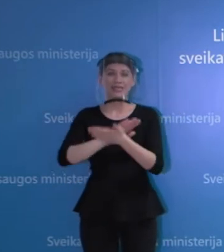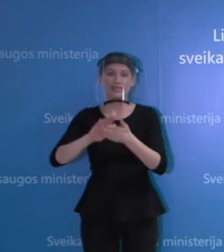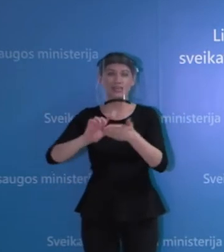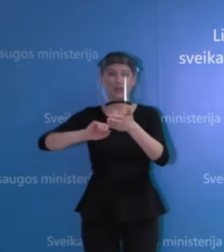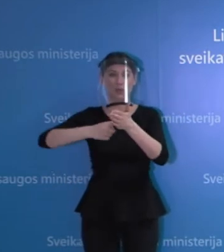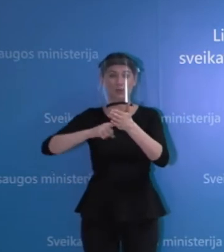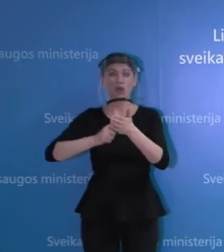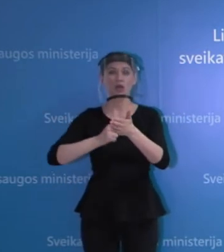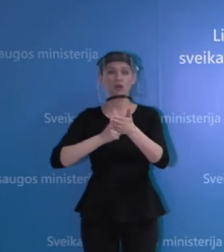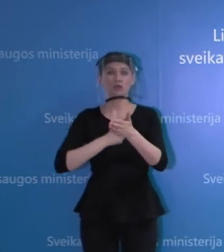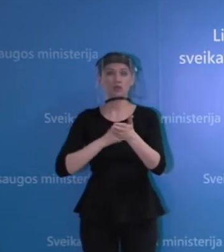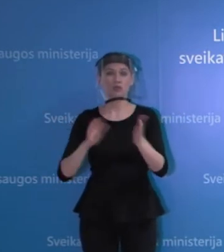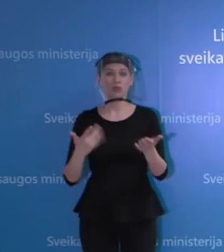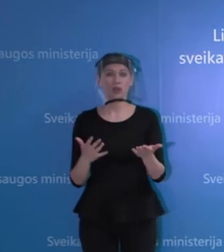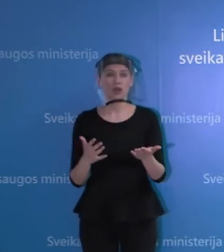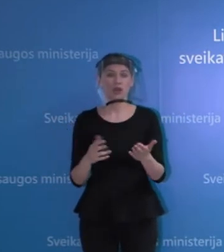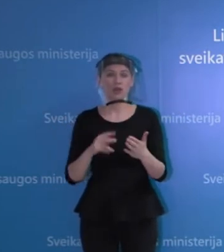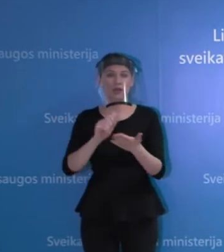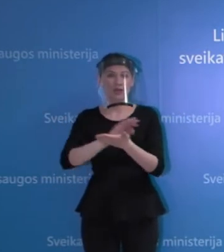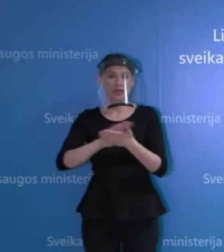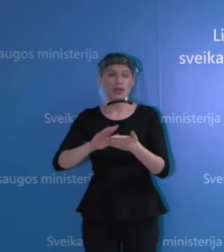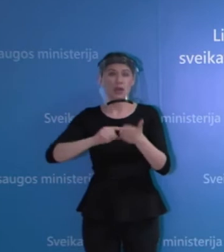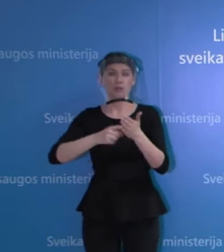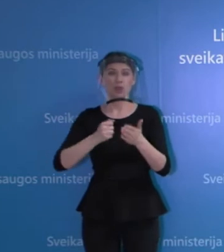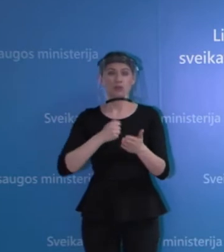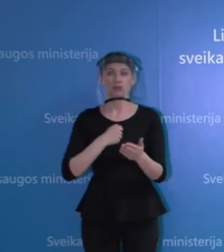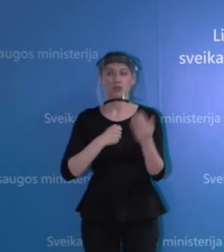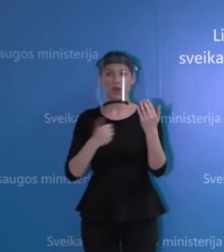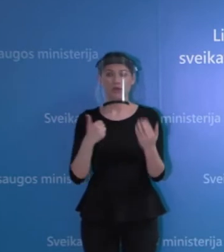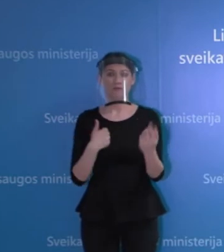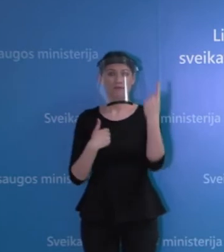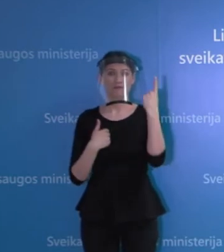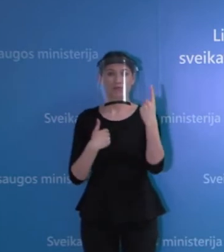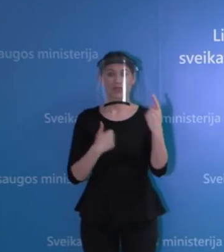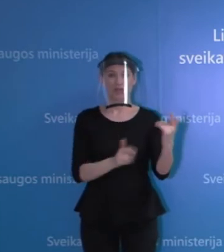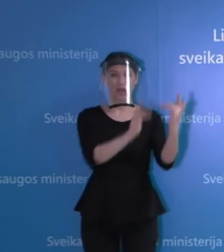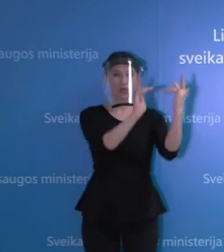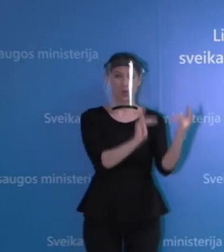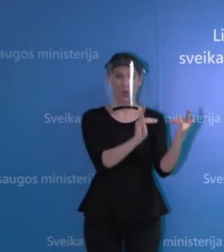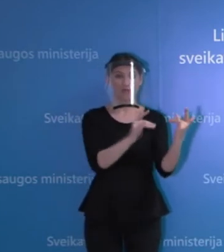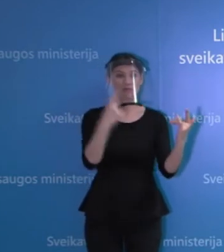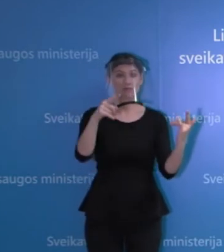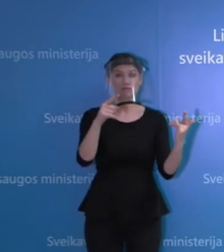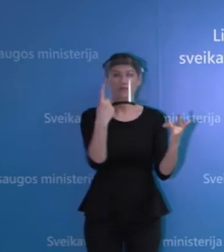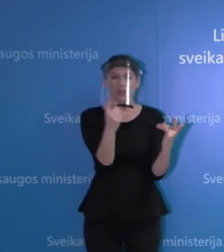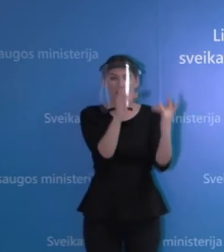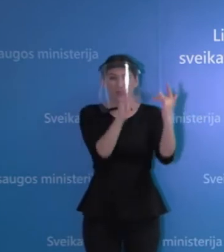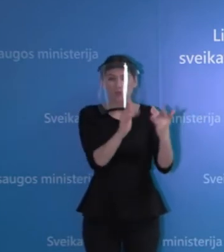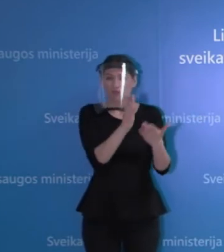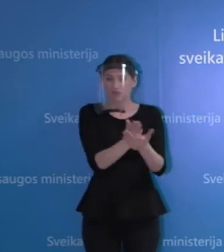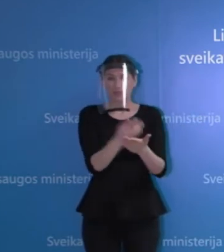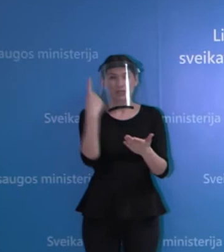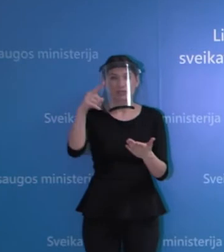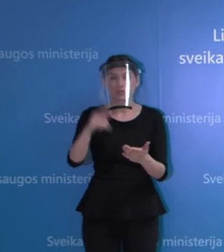vienai hospiso lovai paslaugom teikti. Tai realiai,